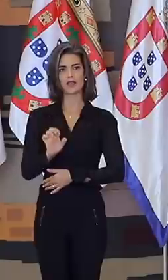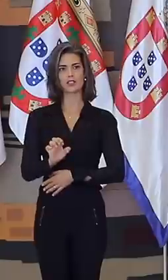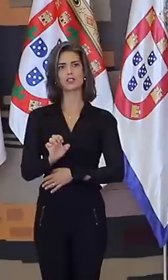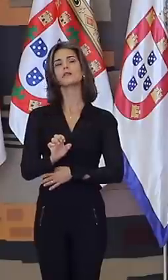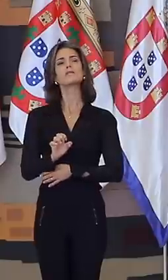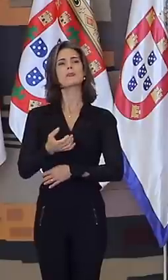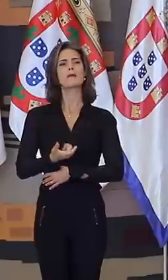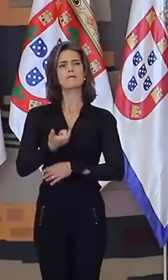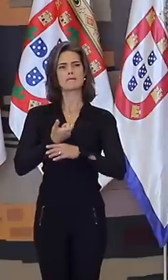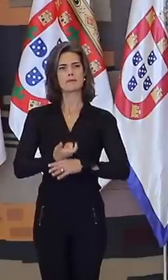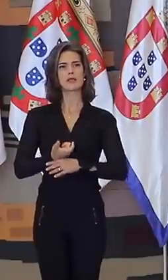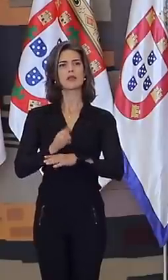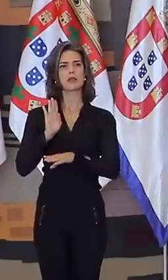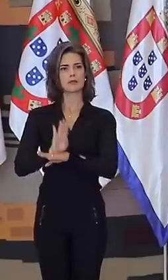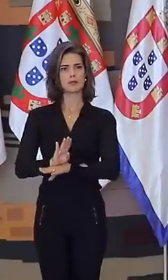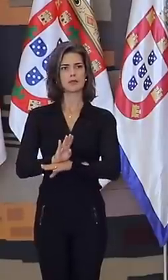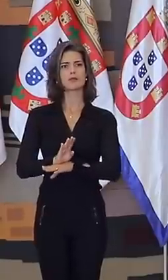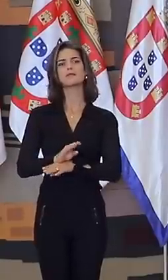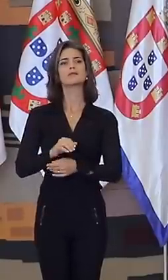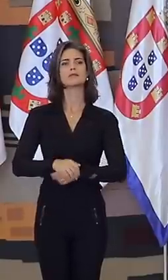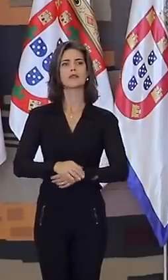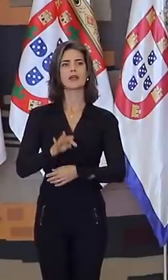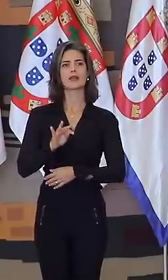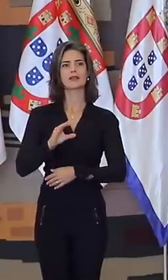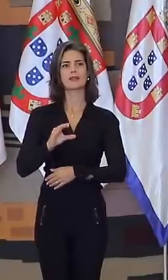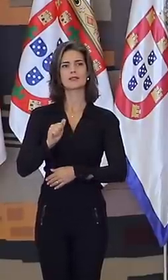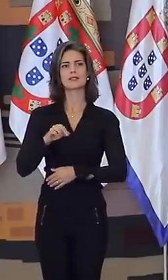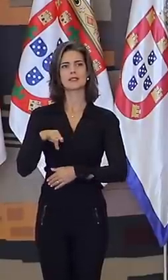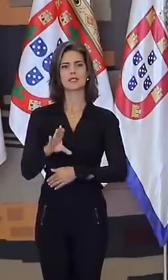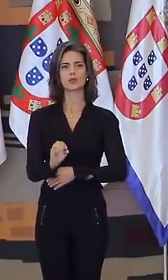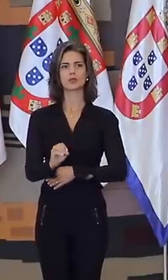bronze, o secretário Tassiano Scheidt Zimmermann.